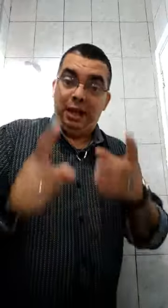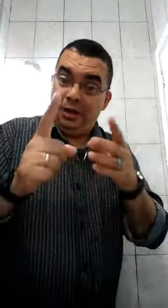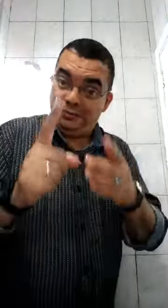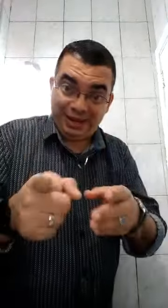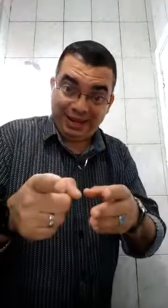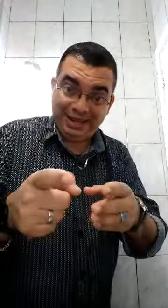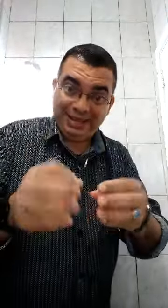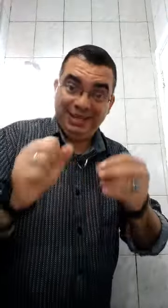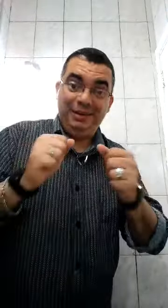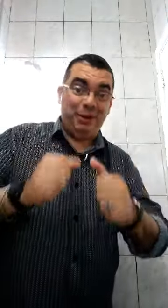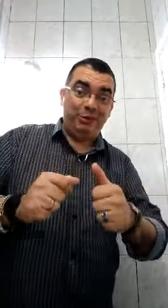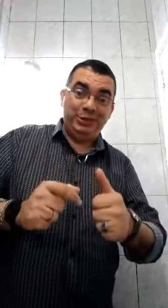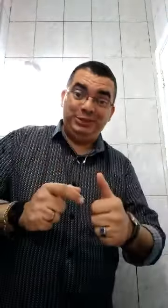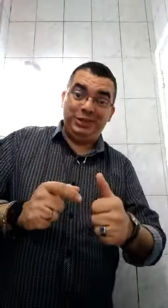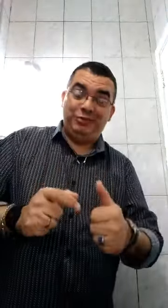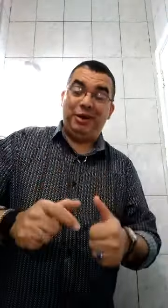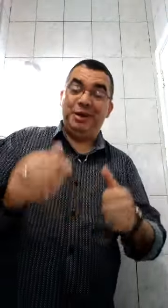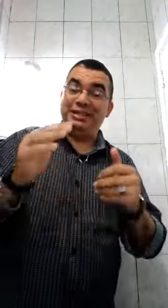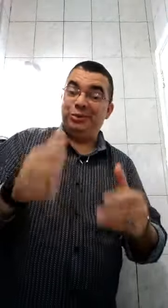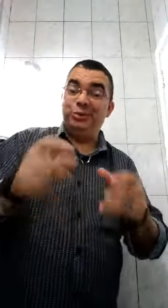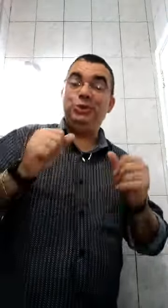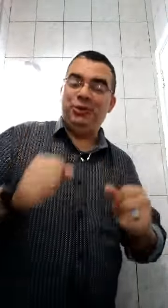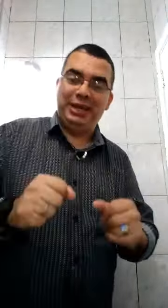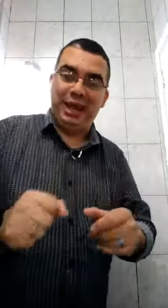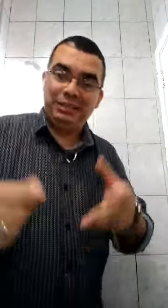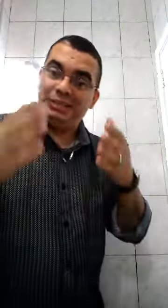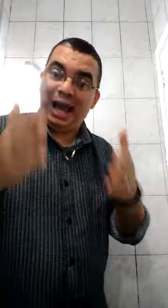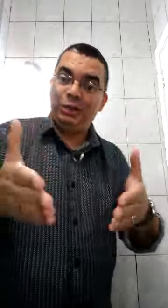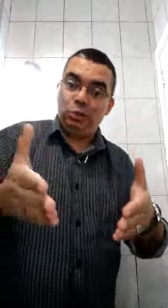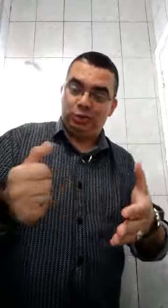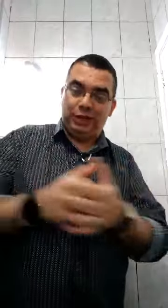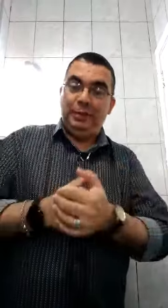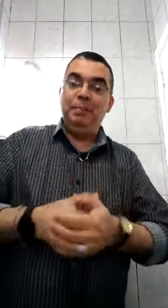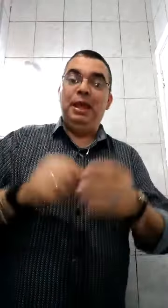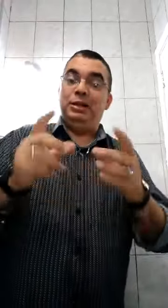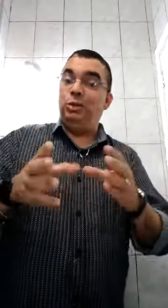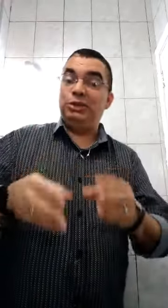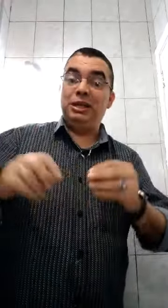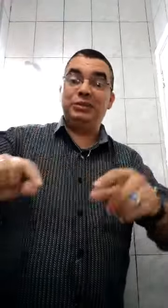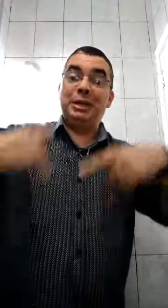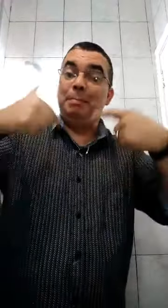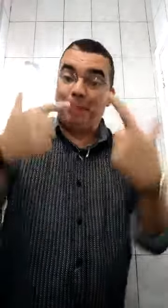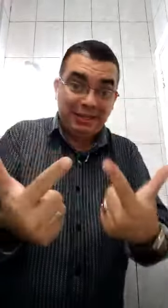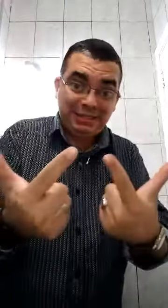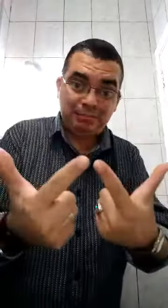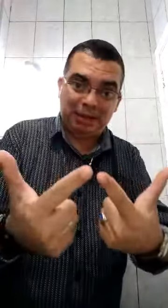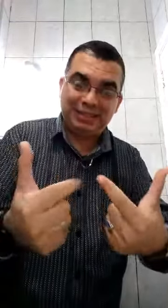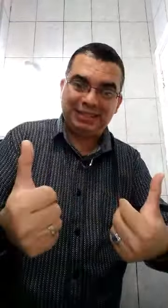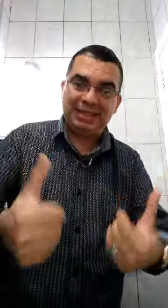Fala, galerinha! Maurício da Farmácia, hoje com uma enquete adulta, né? Então, gostaria que você participasse dessa